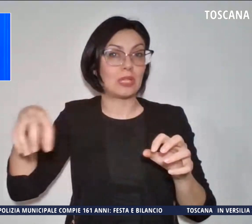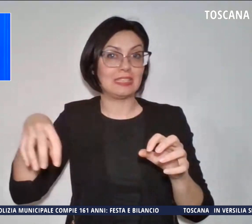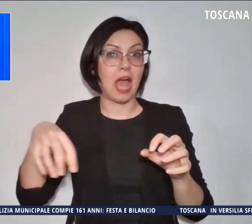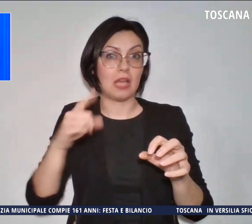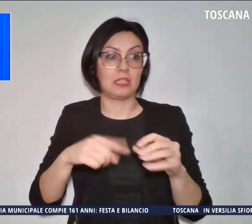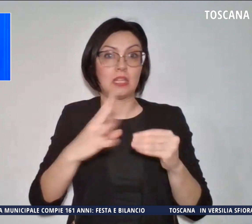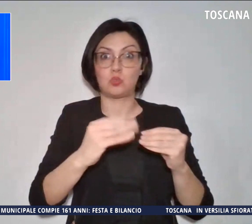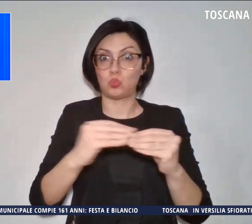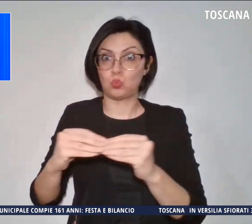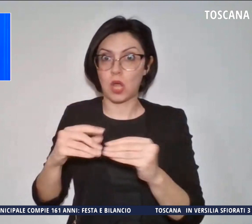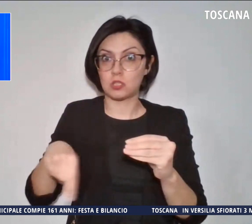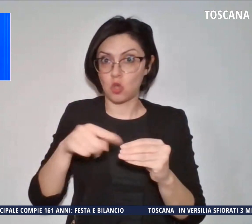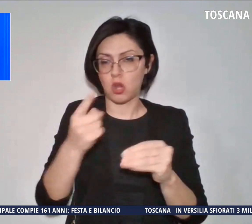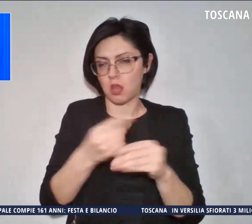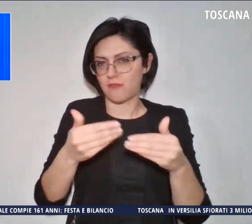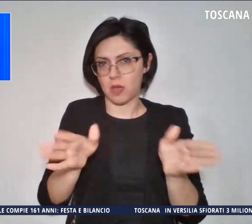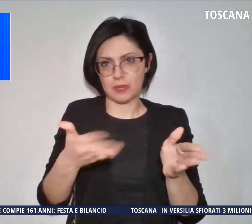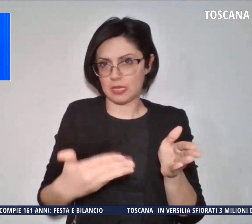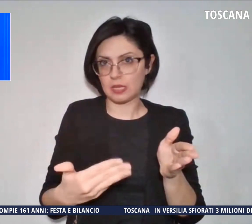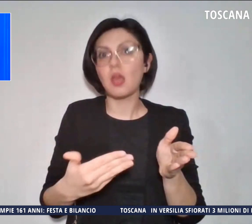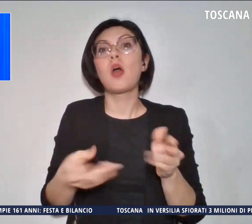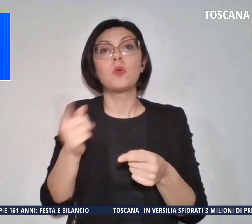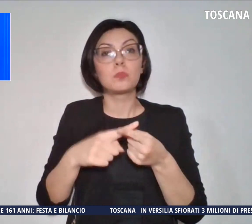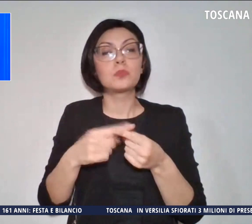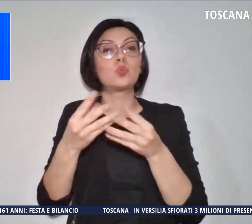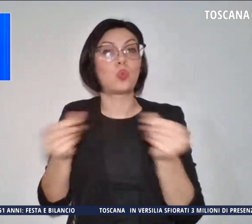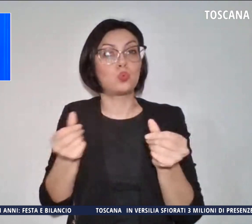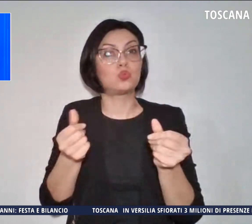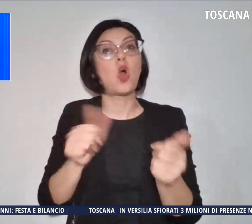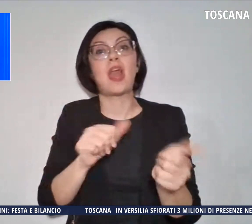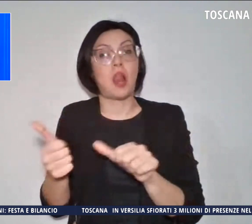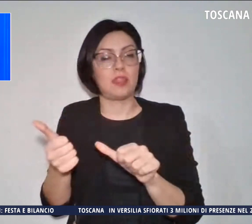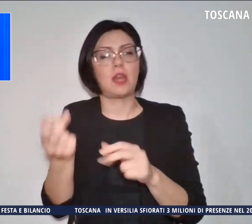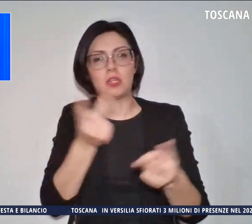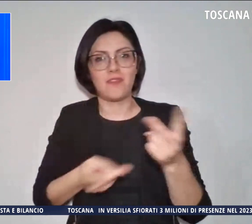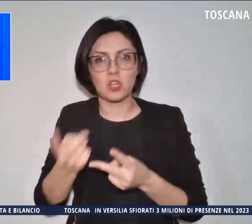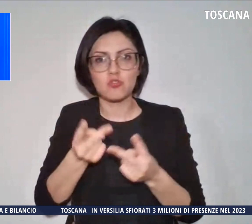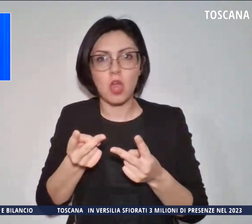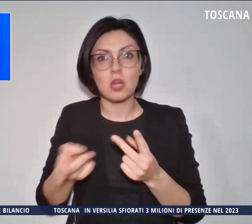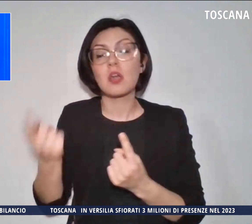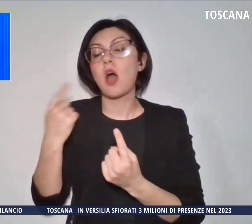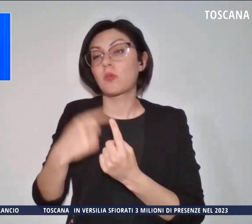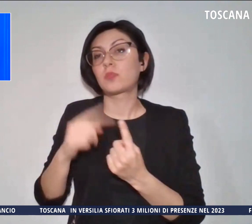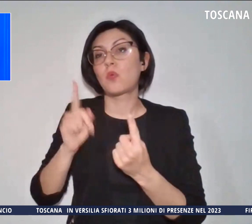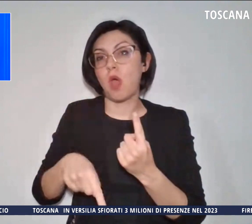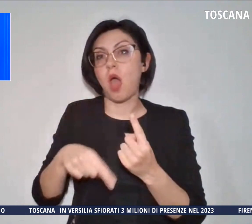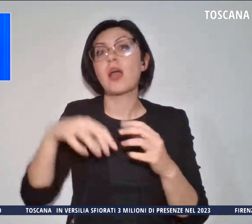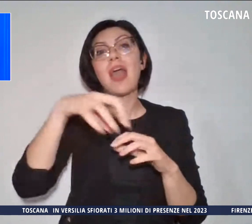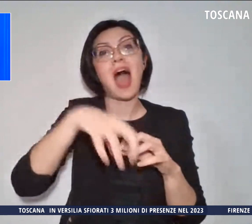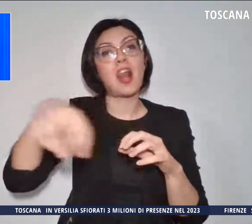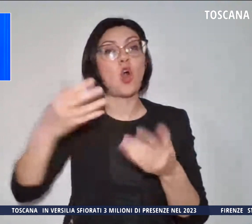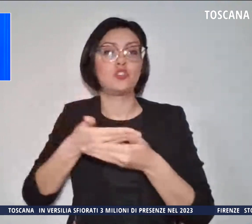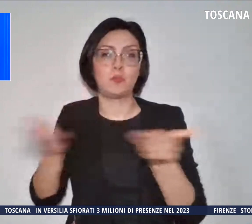la ricerca di soluzioni alternative e la costruzione di più alloggi pubblici.